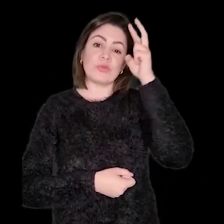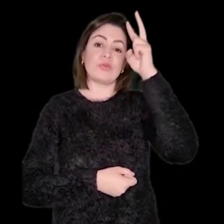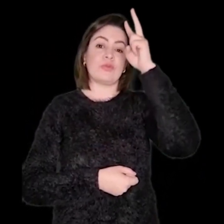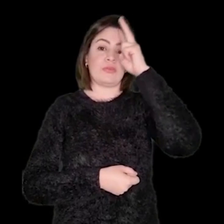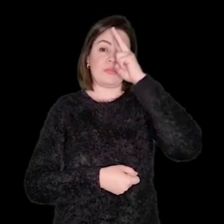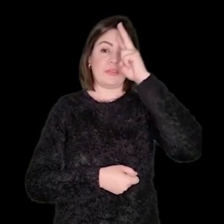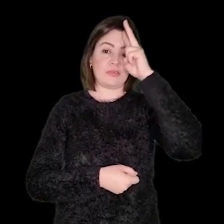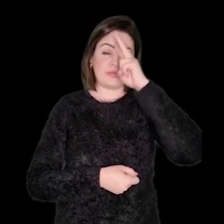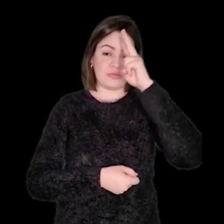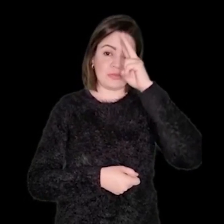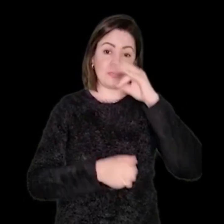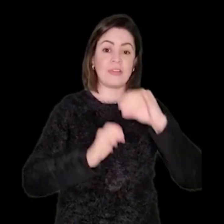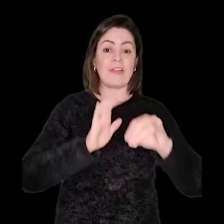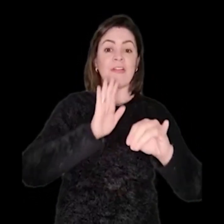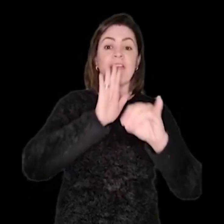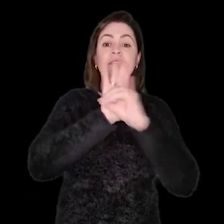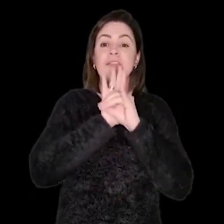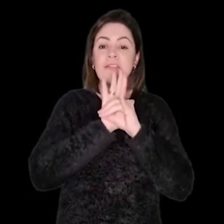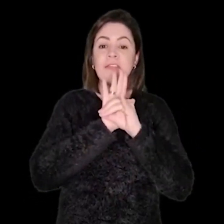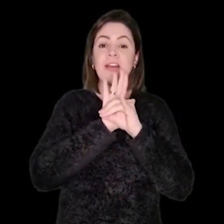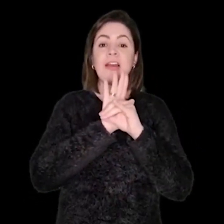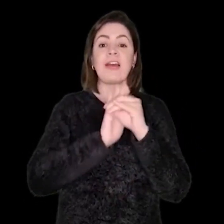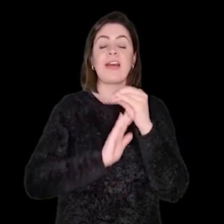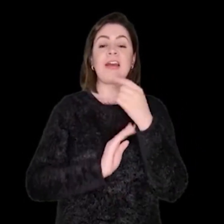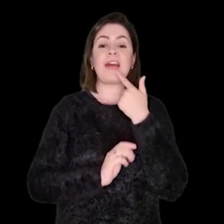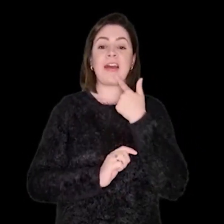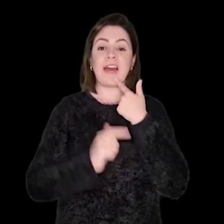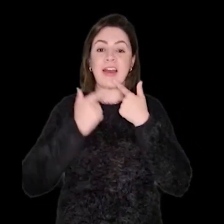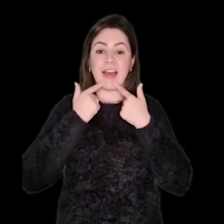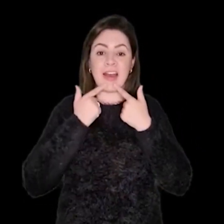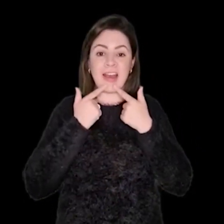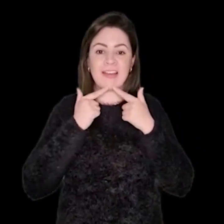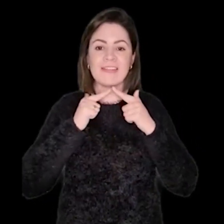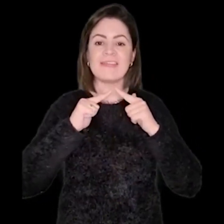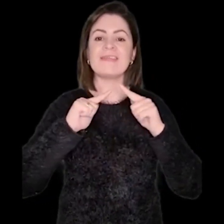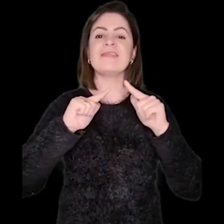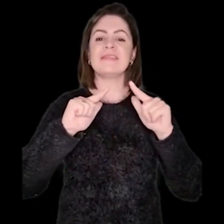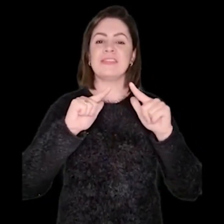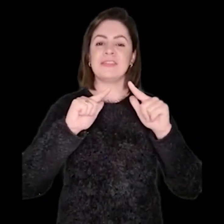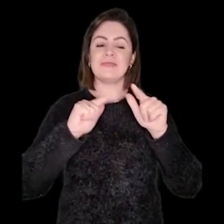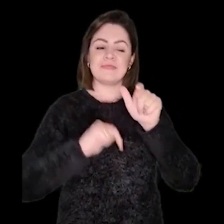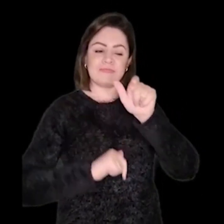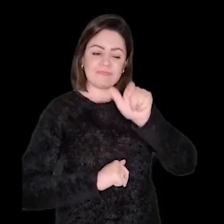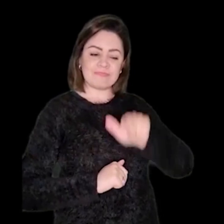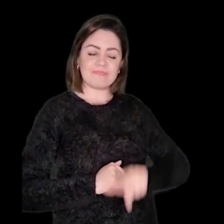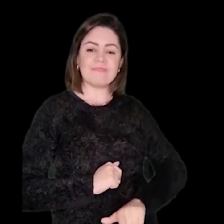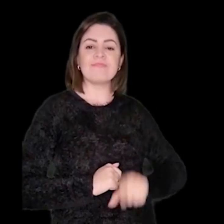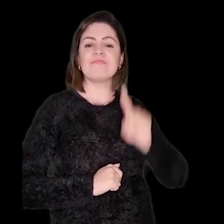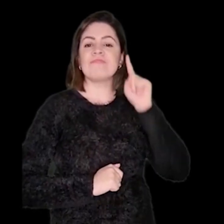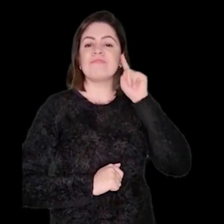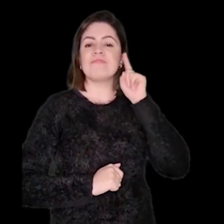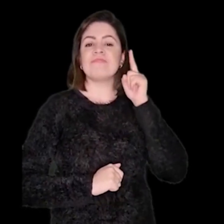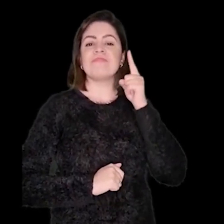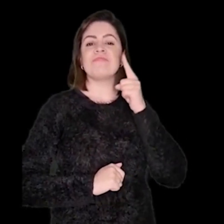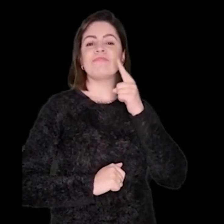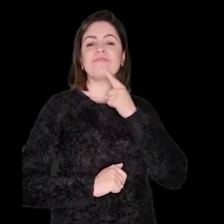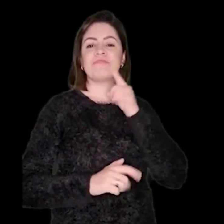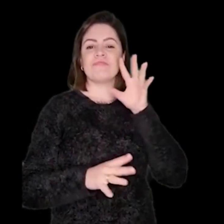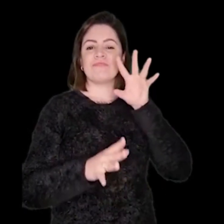sobre a cultura, a história e a identidade. E também a língua que compõe o sujeito surdo.